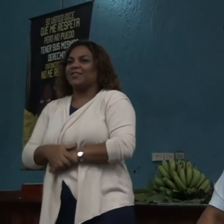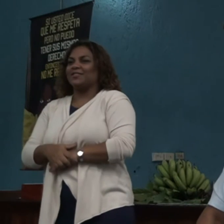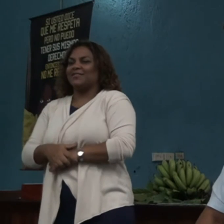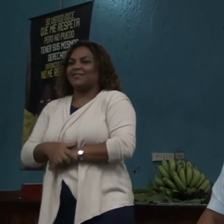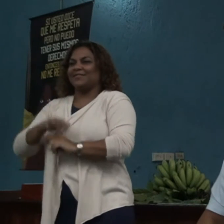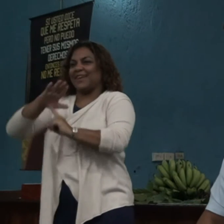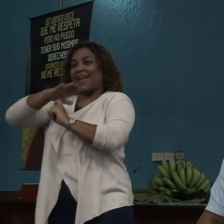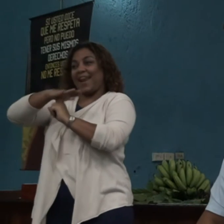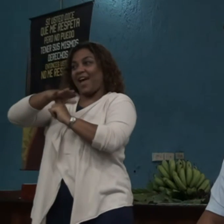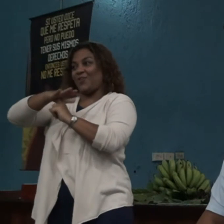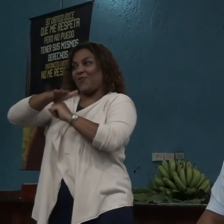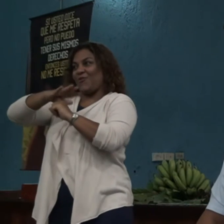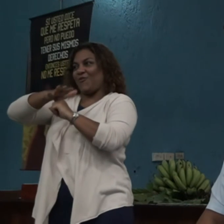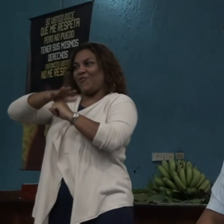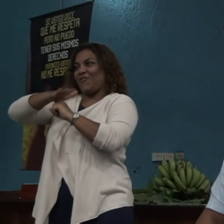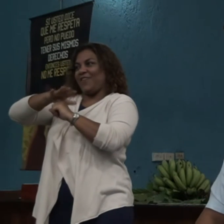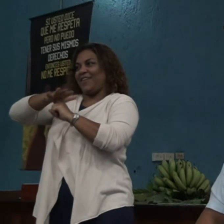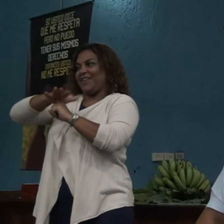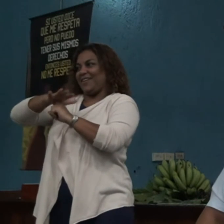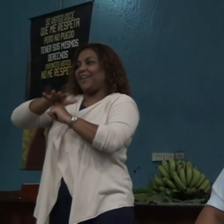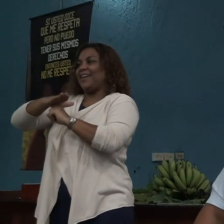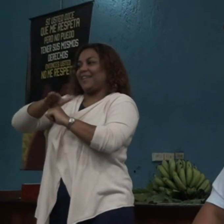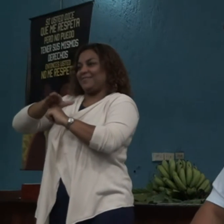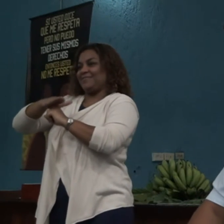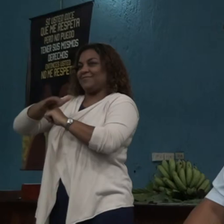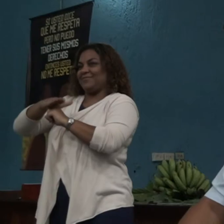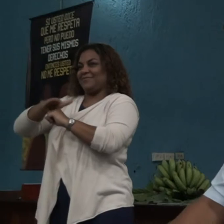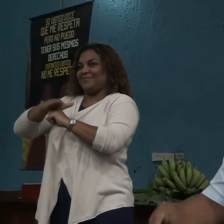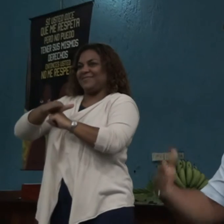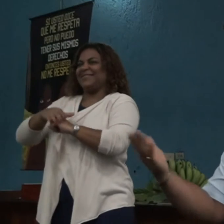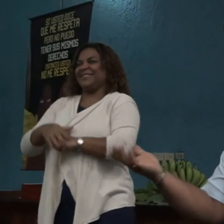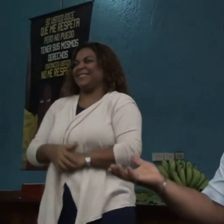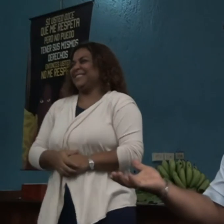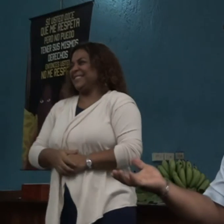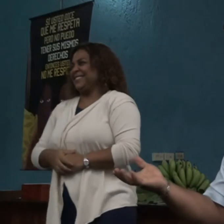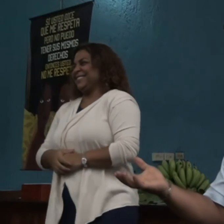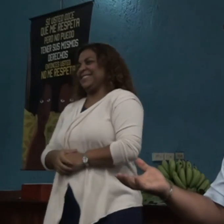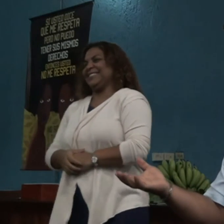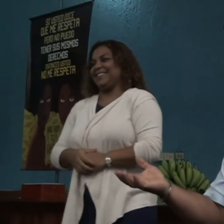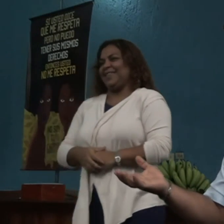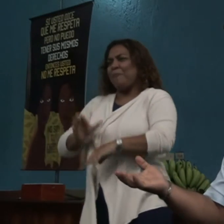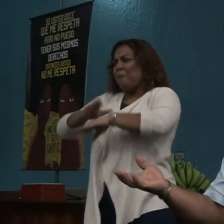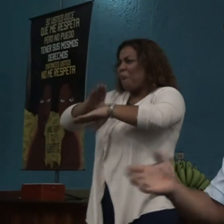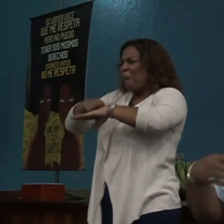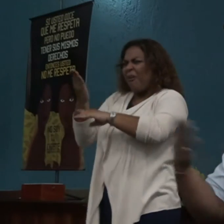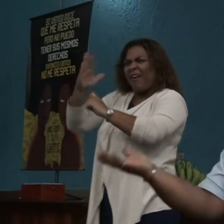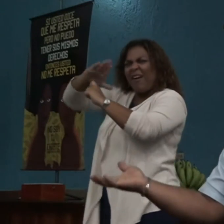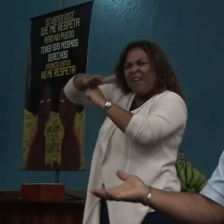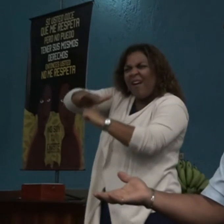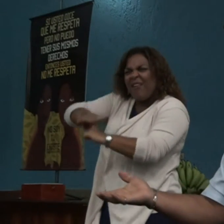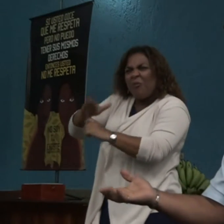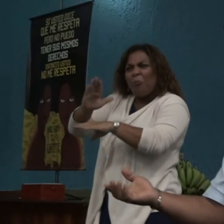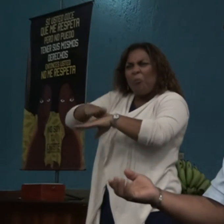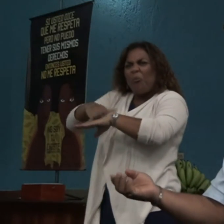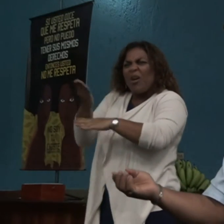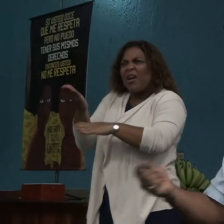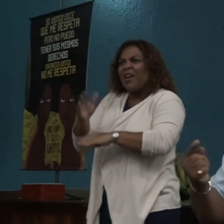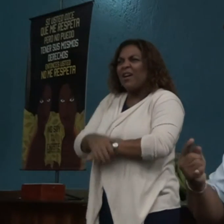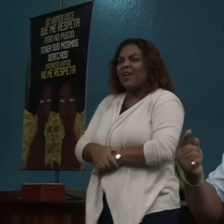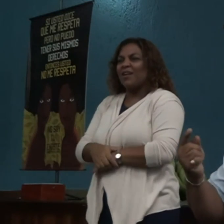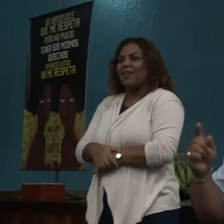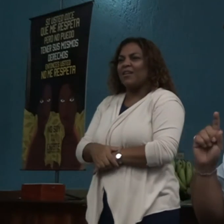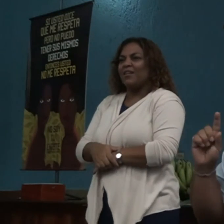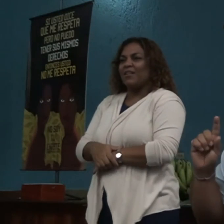¿Cómo? Enano. ¿Y por qué? ¿Por qué tenemos que decir enano?